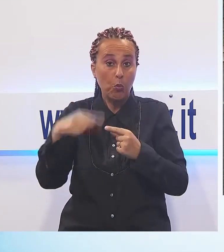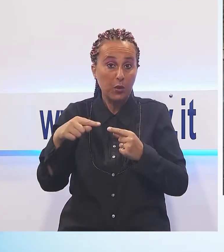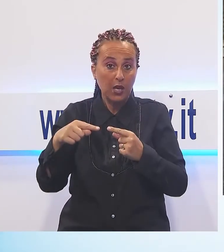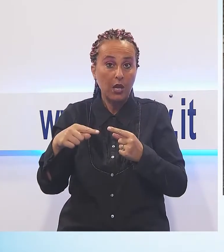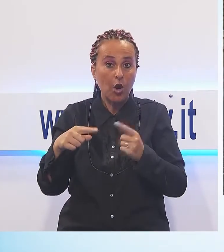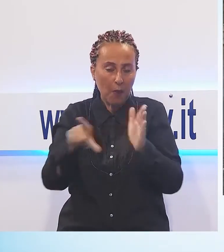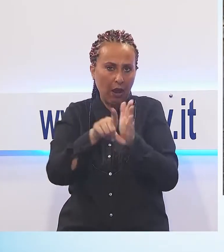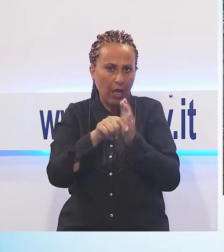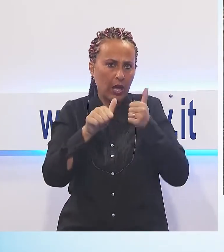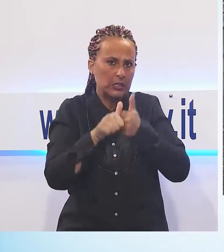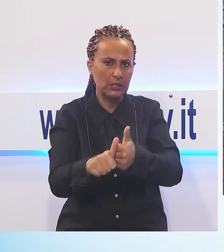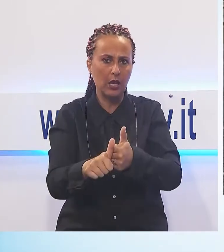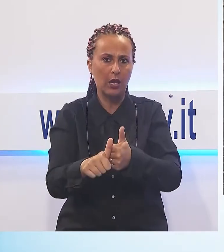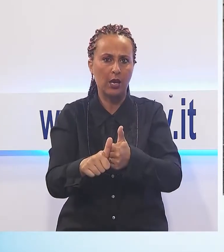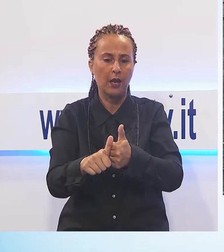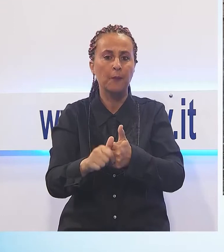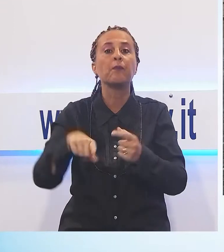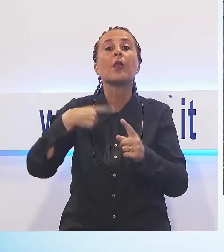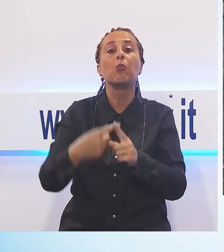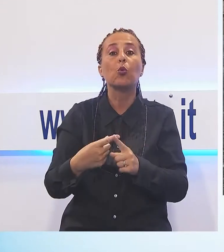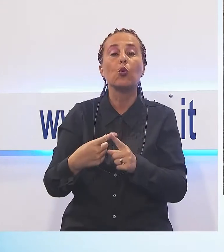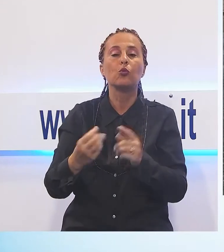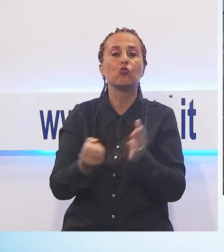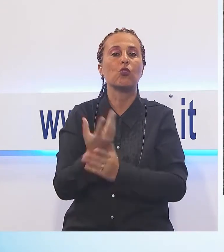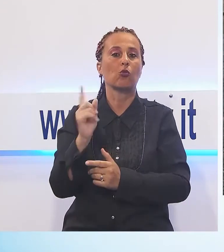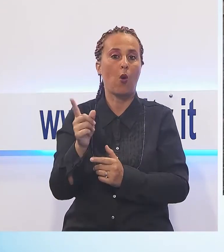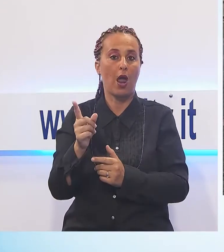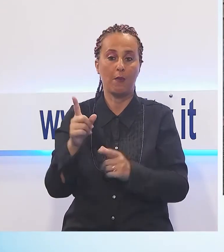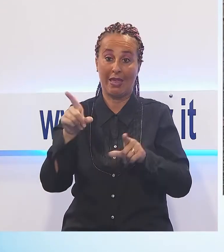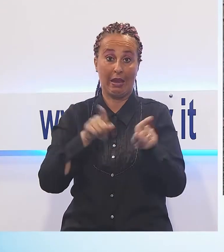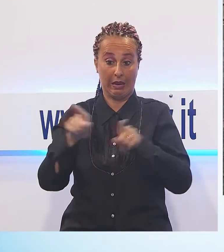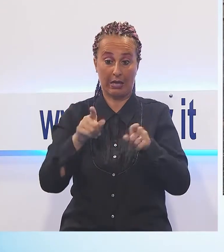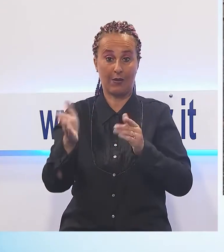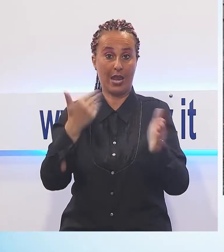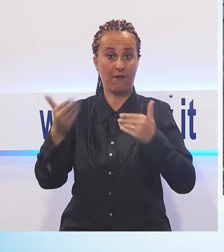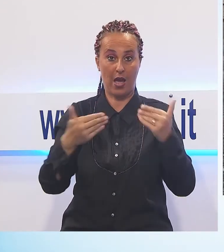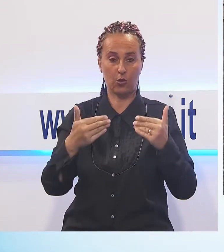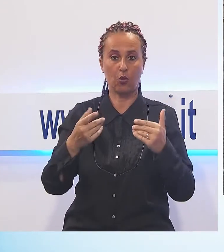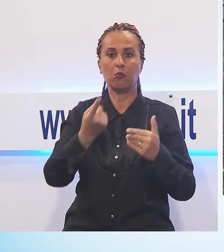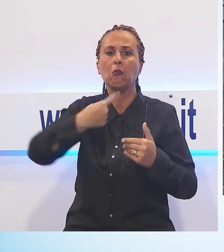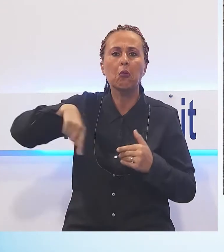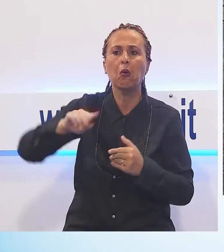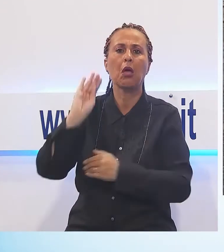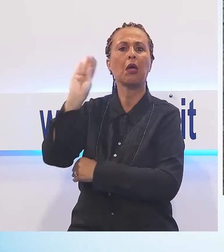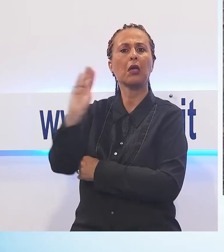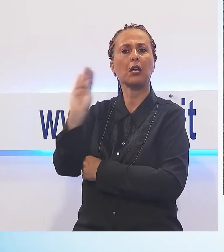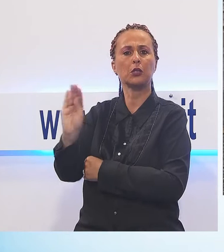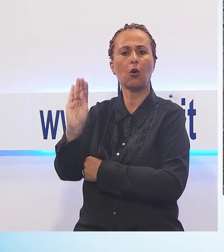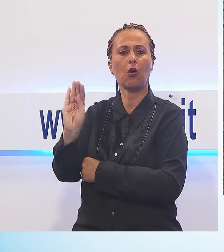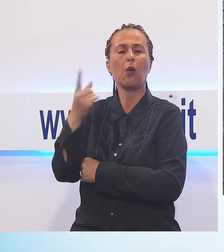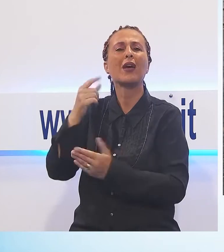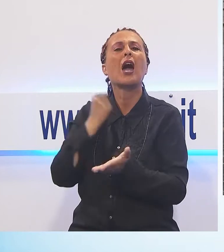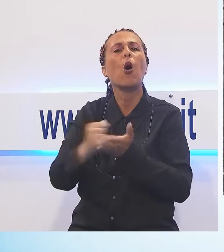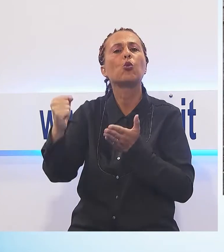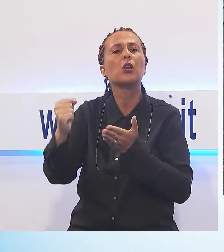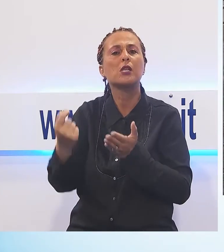domanda dopo che ci erano stati fatti togliere i cartelli stradali ma anche a questa domanda di nulla osta c'è